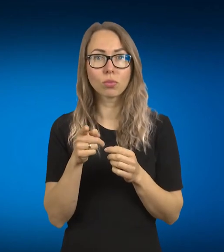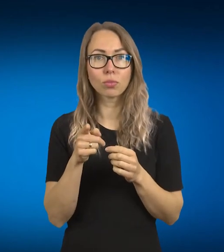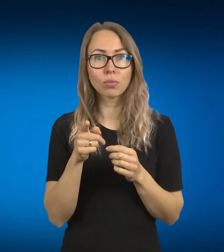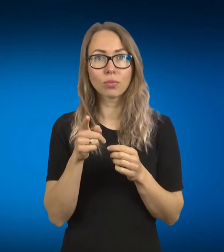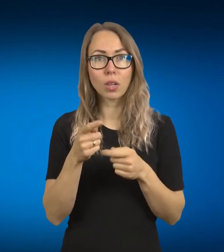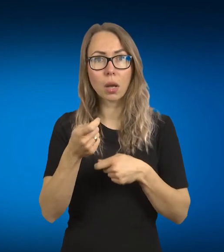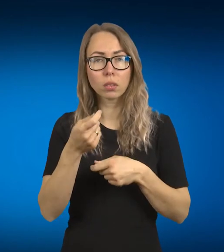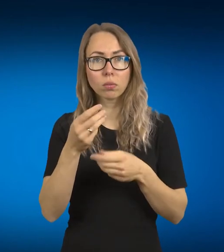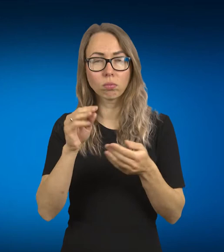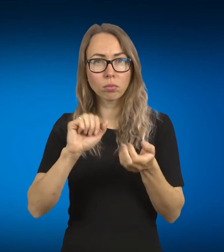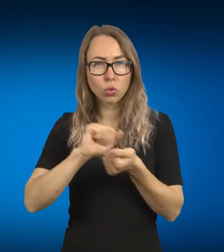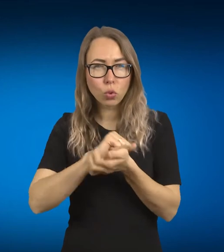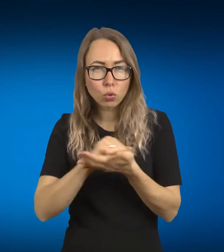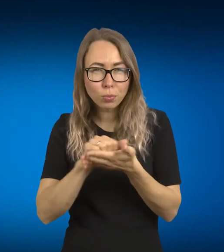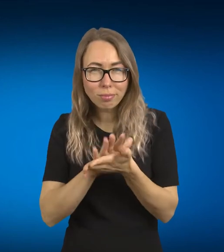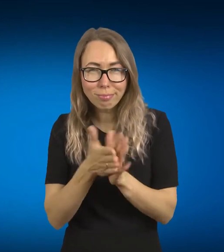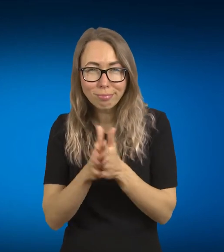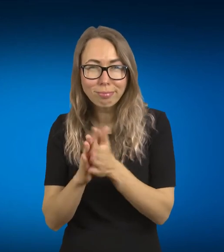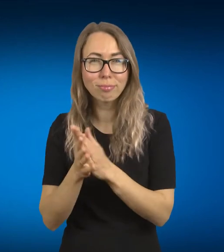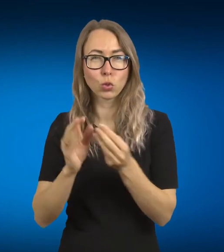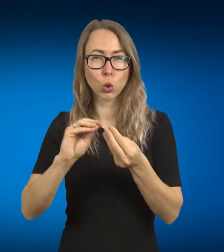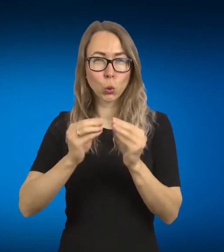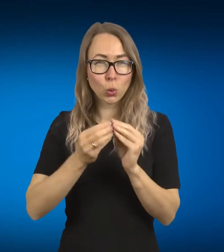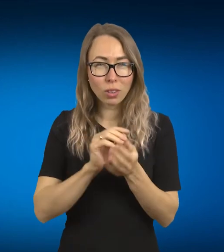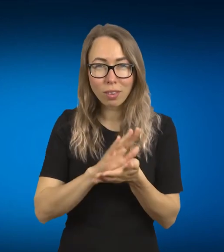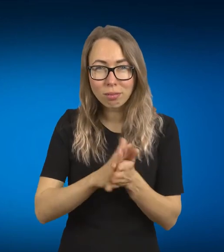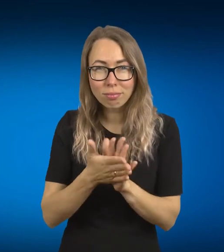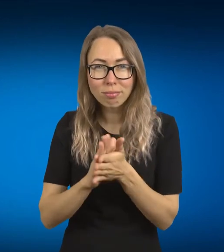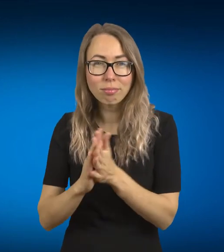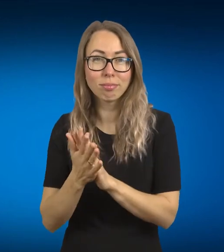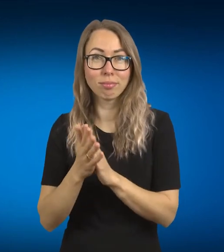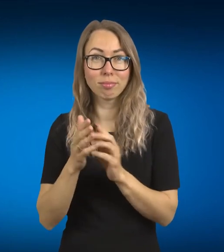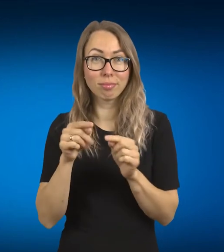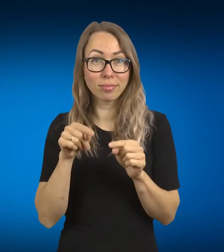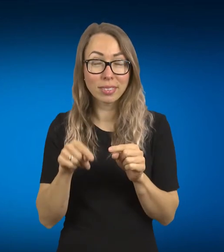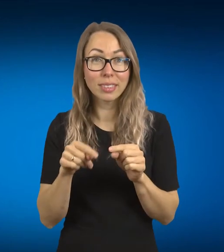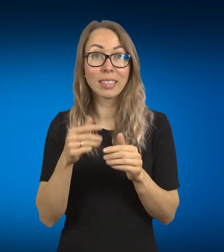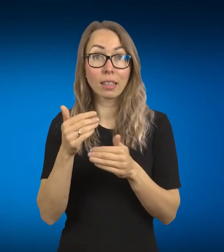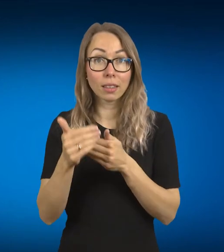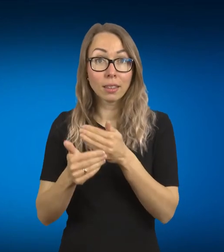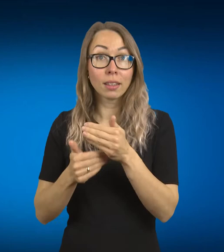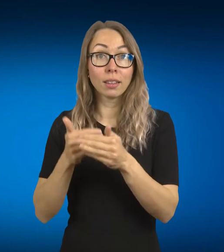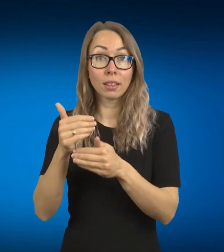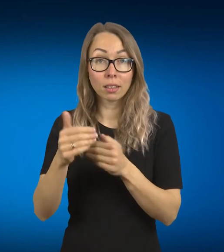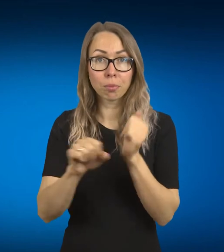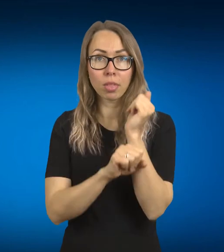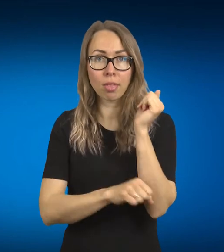ir jau turėjom sutartį, ir gyvenimas eina į priekį, keitėsi darbuotojai, užstrigo tie procesai,